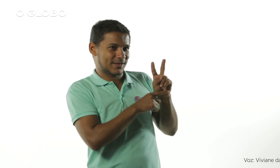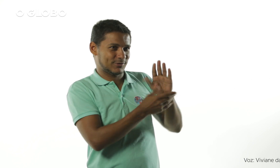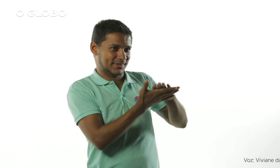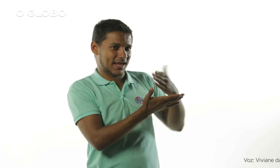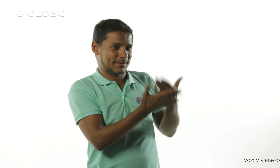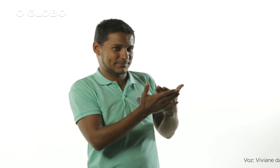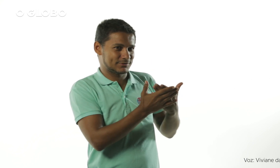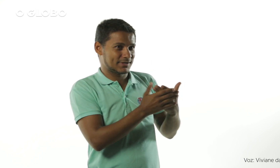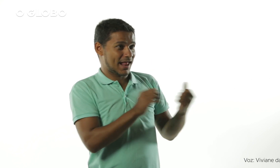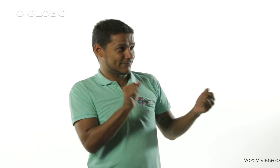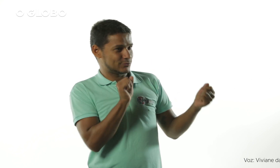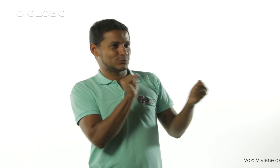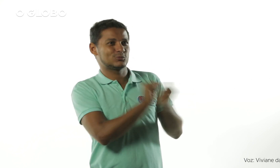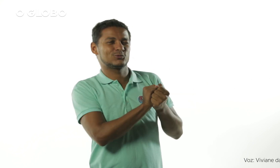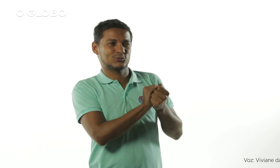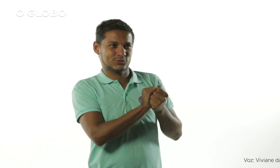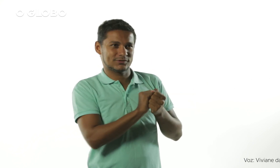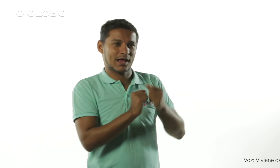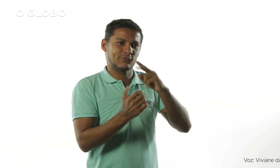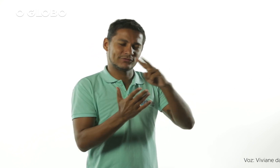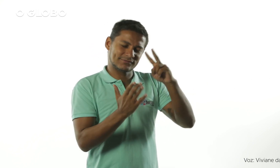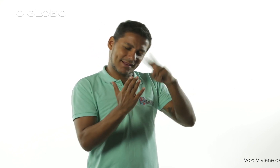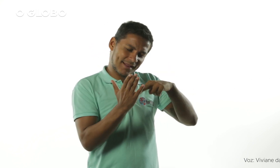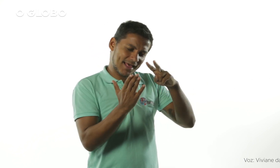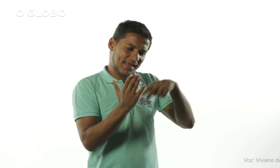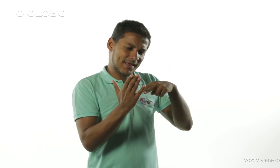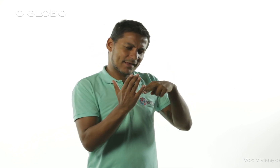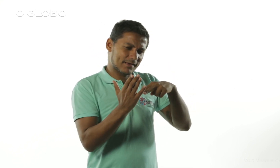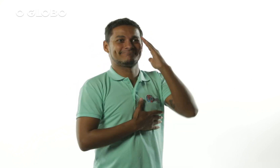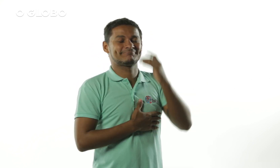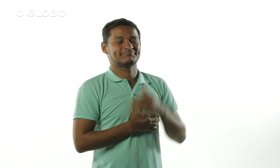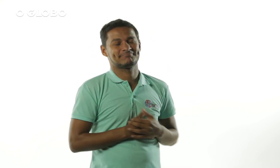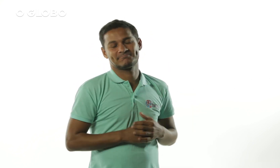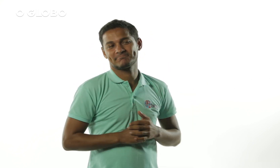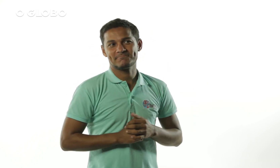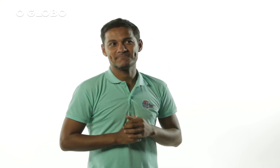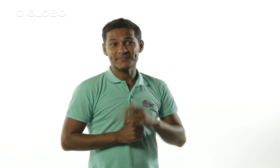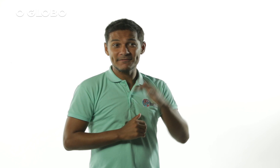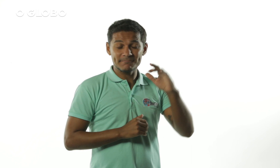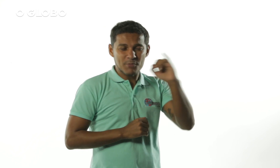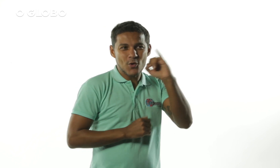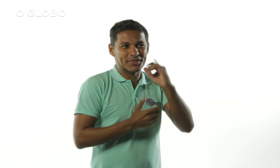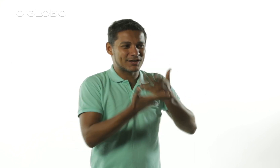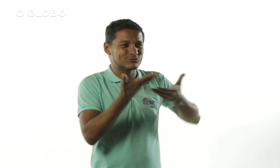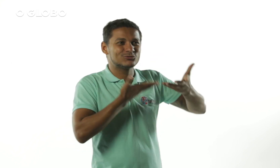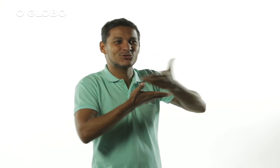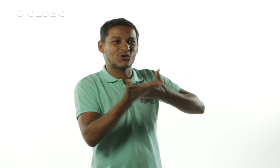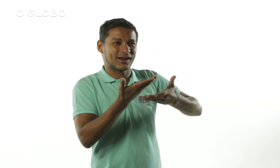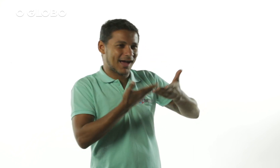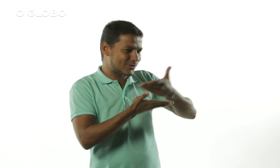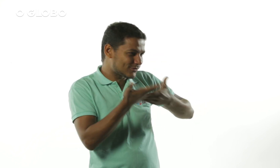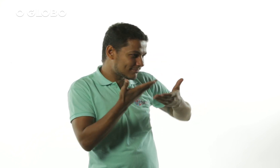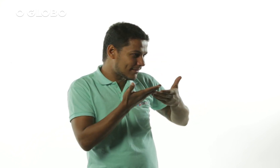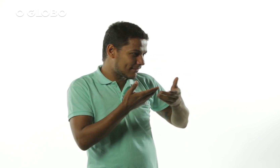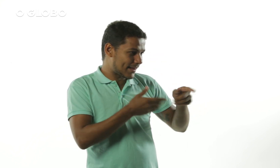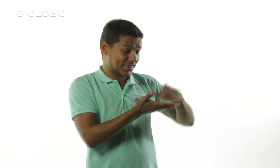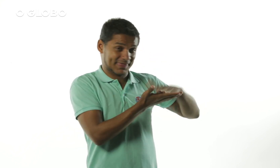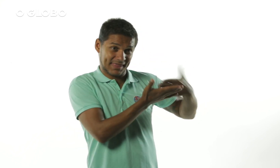intérprete E precisei do compositor É importante ter a troca com o intérprete Porque